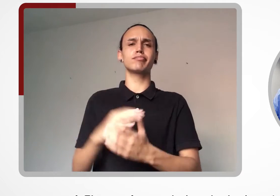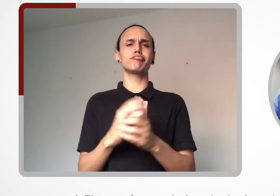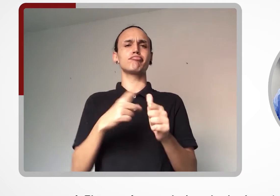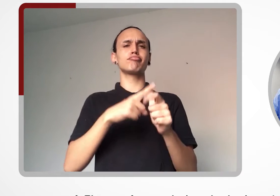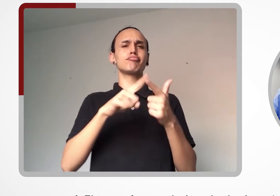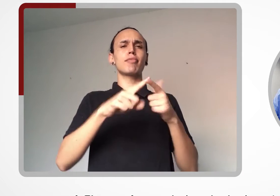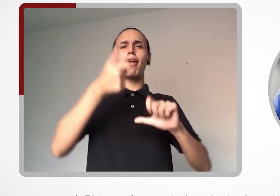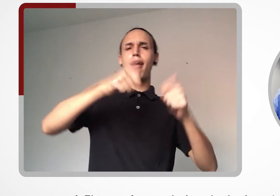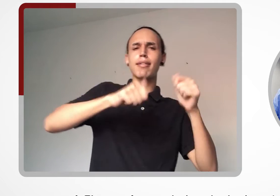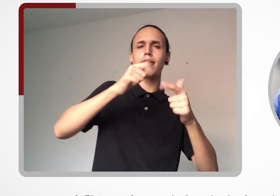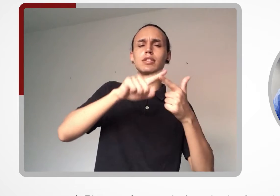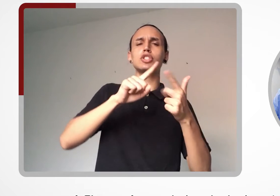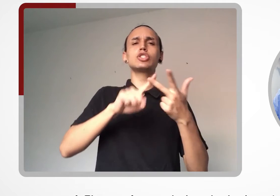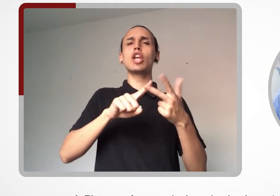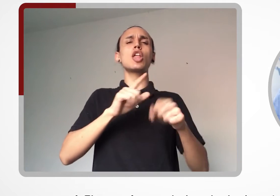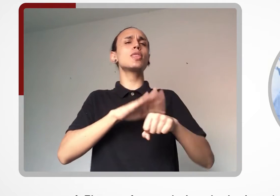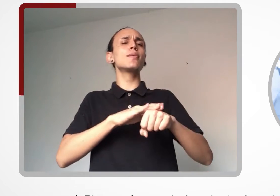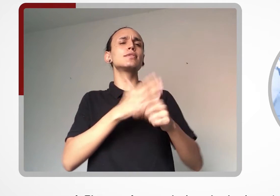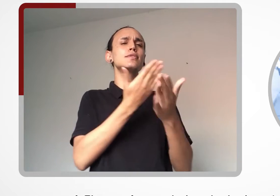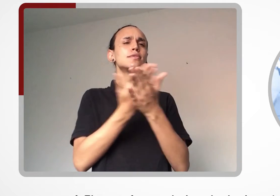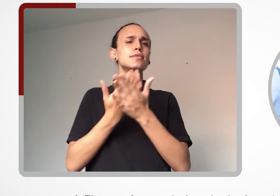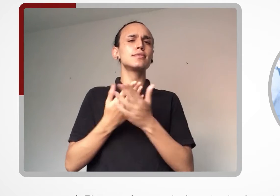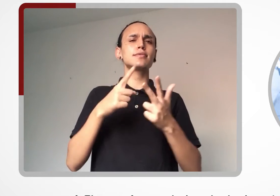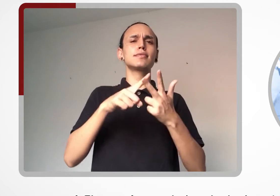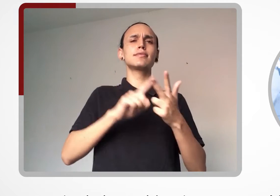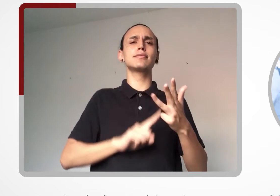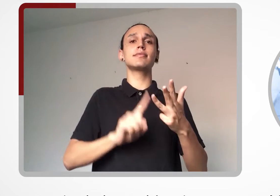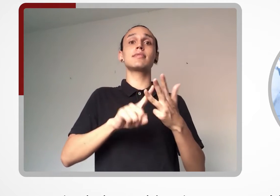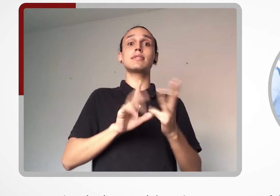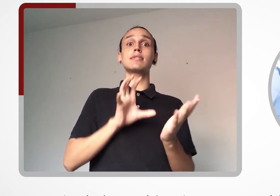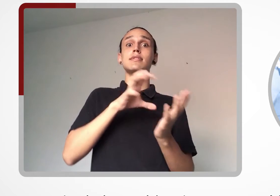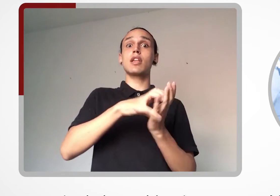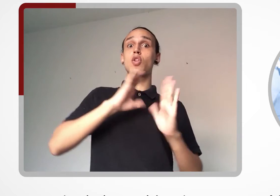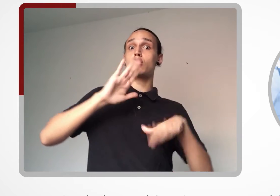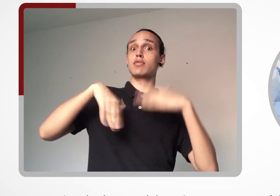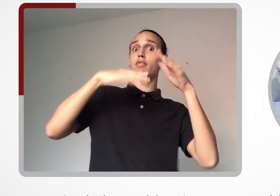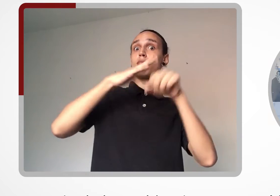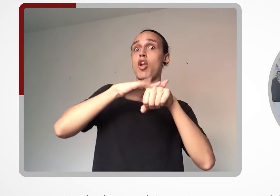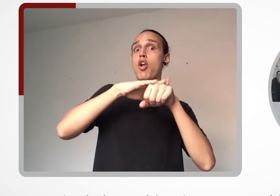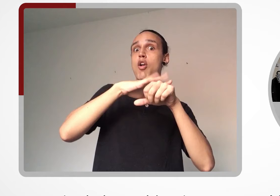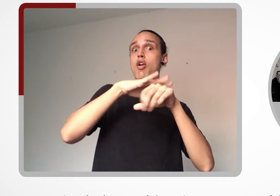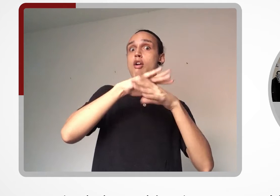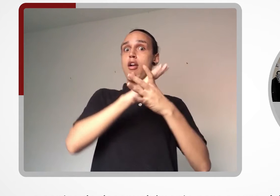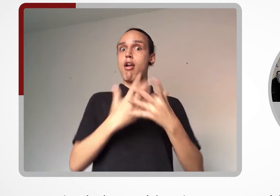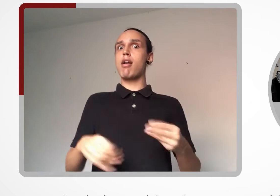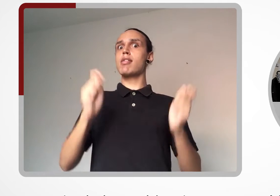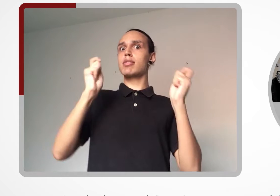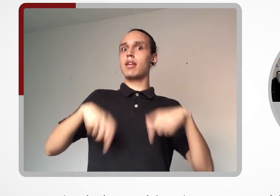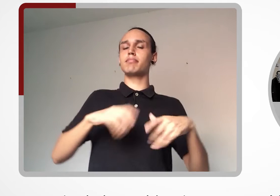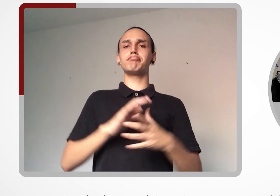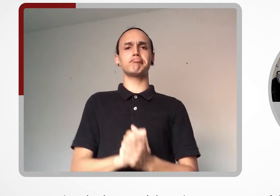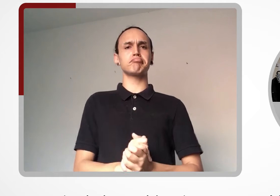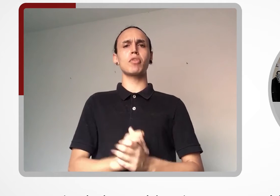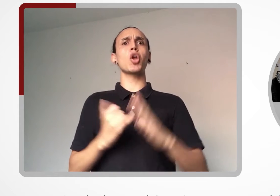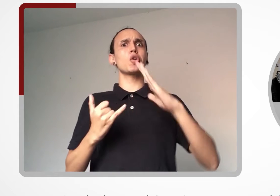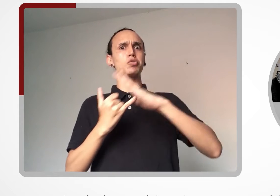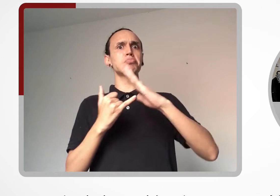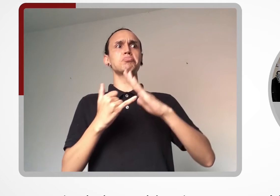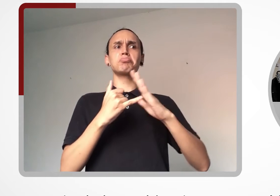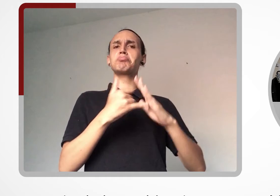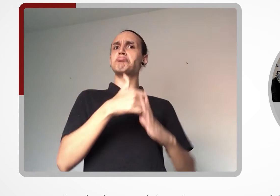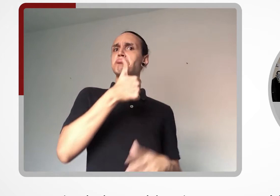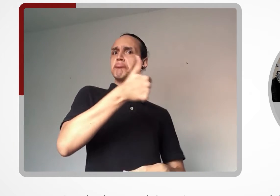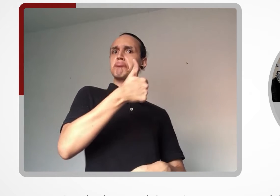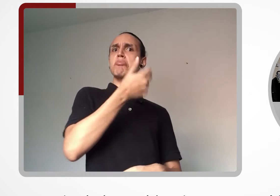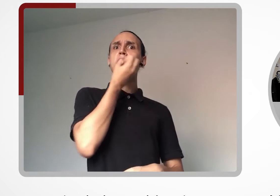análises, estudos sobre doenças e centro de desenvolvimento para a cura. A